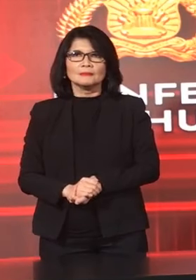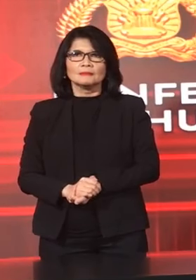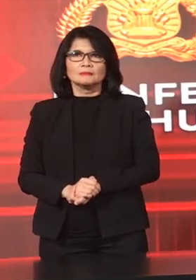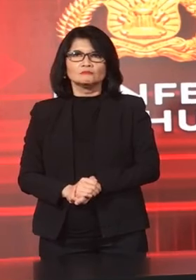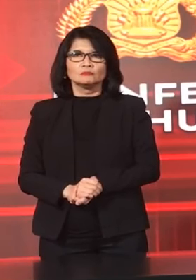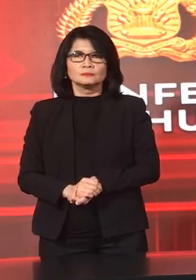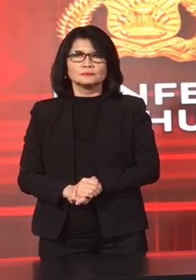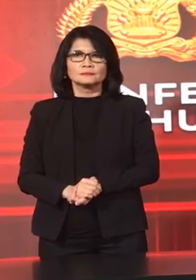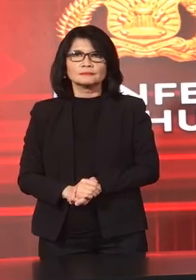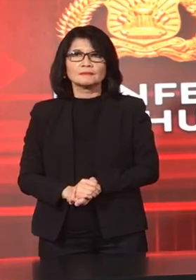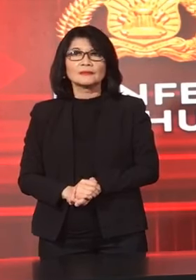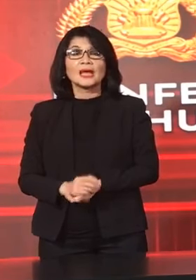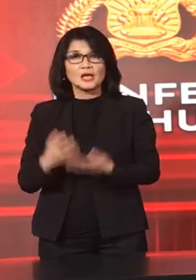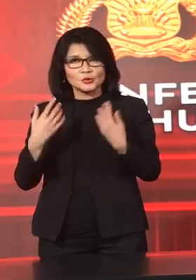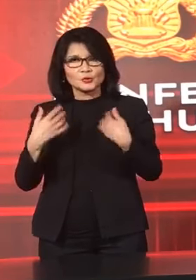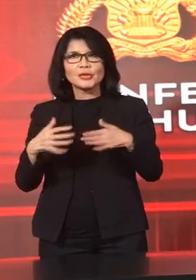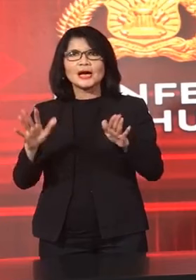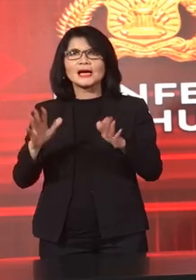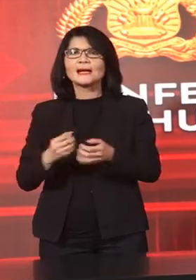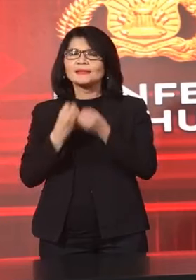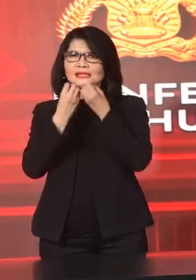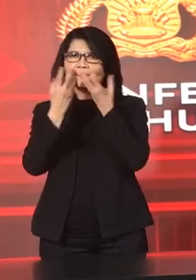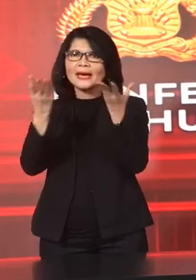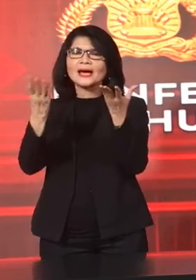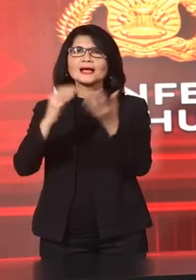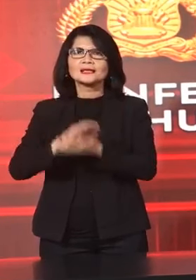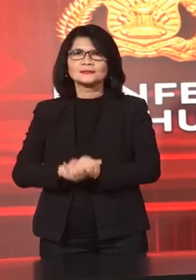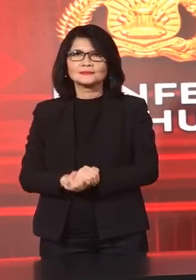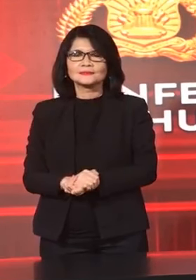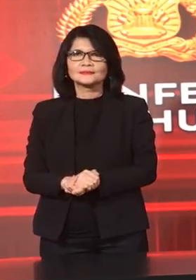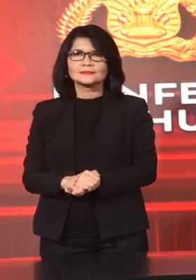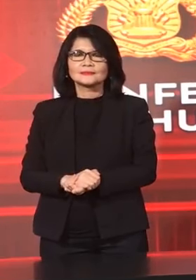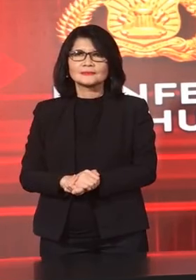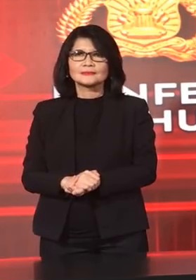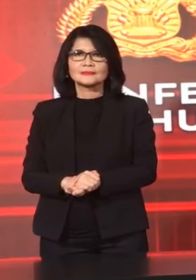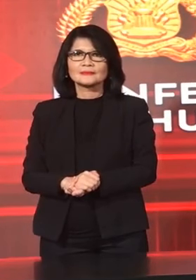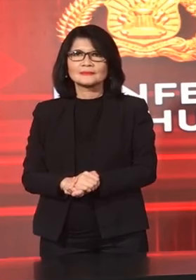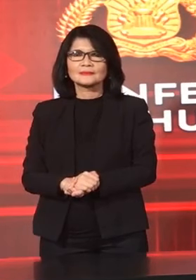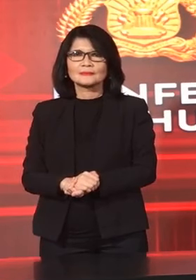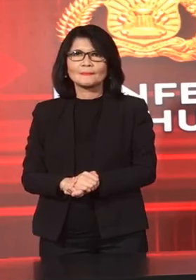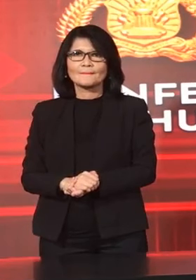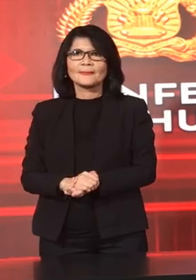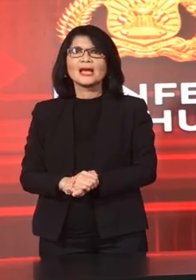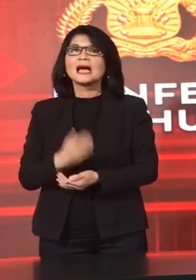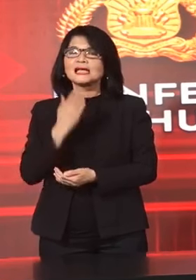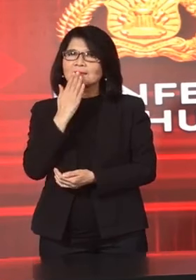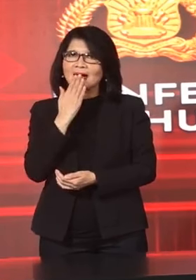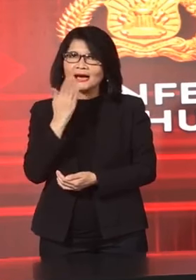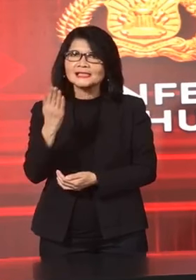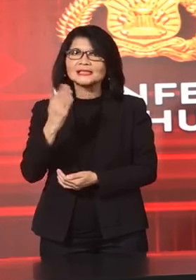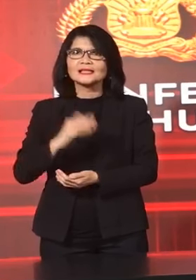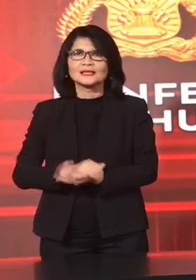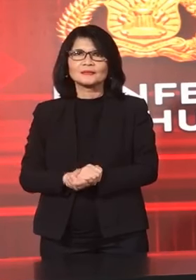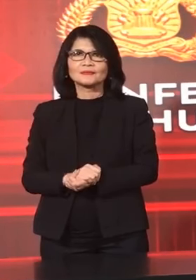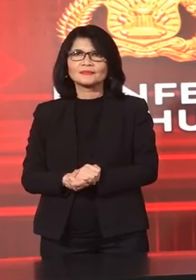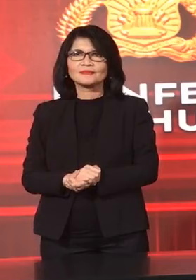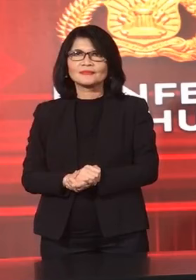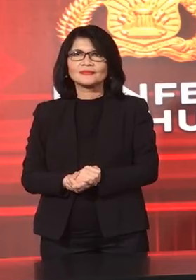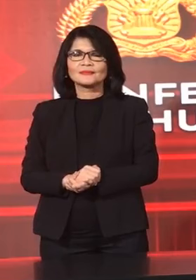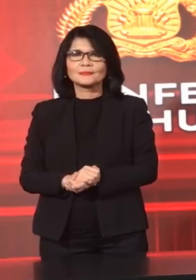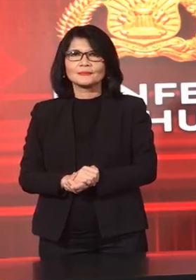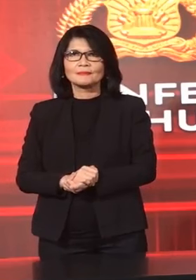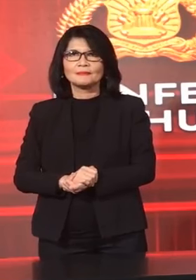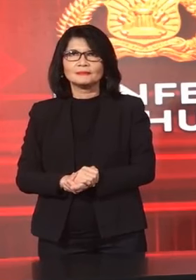Itu Saja Yang Kami Sampaikan Pada Kesempatan Ini Terima Kasih Atas